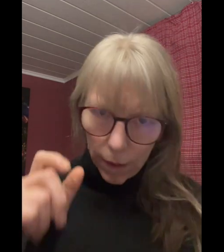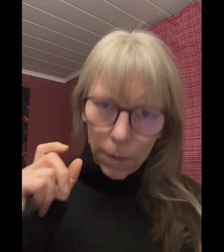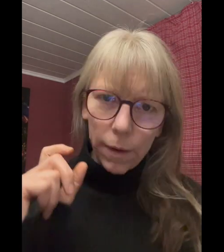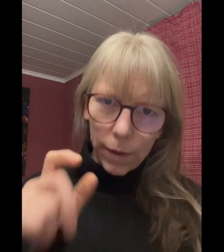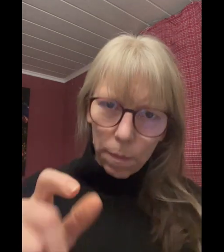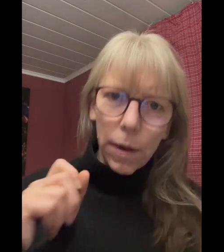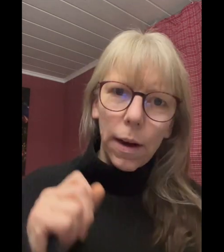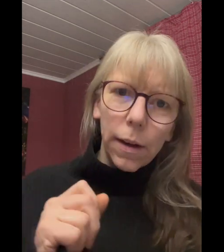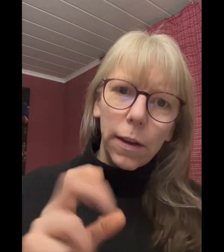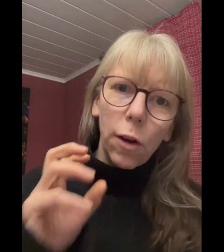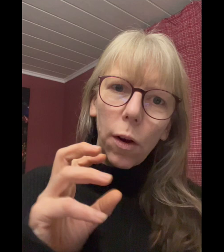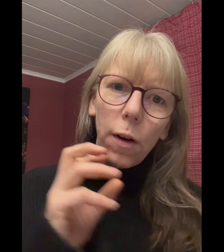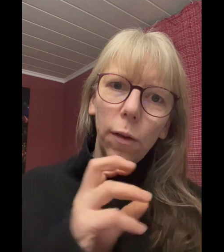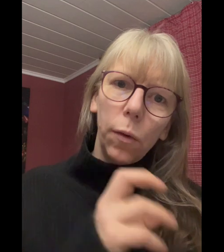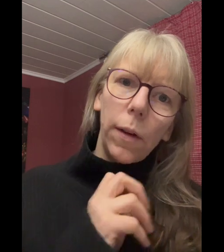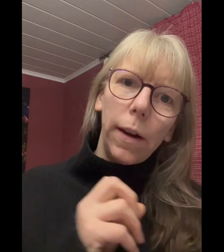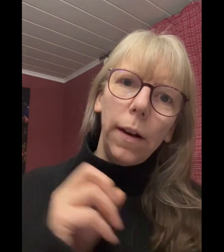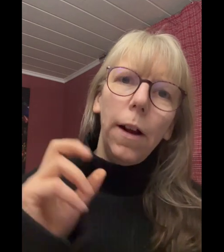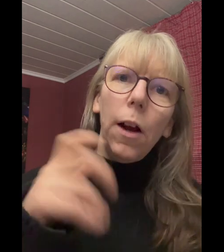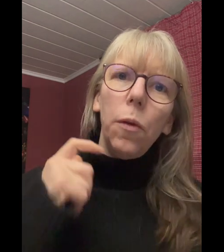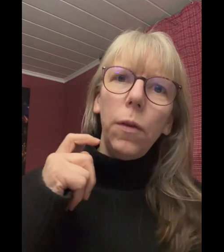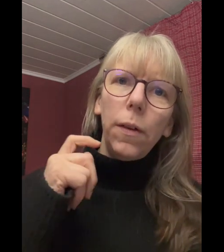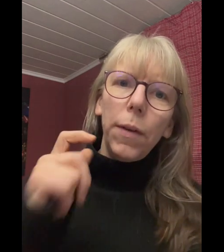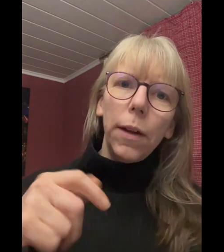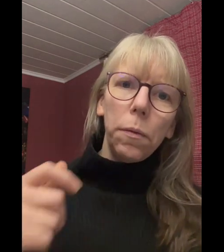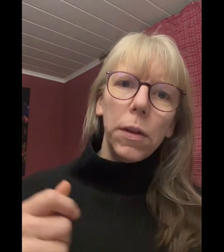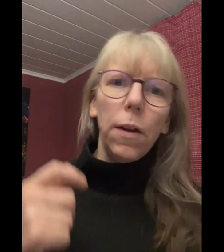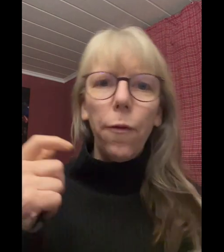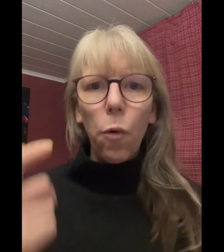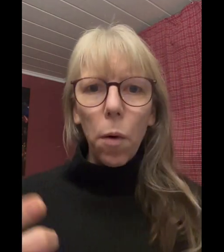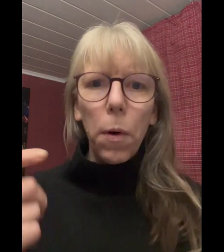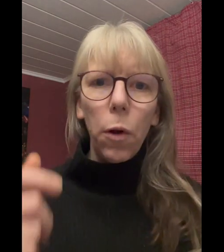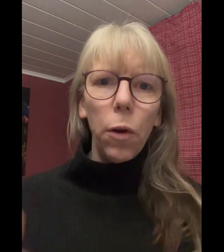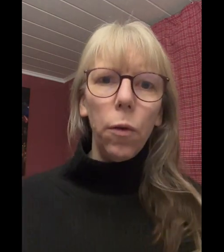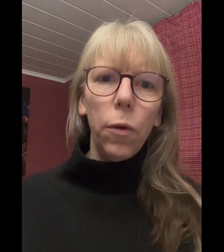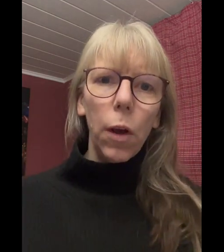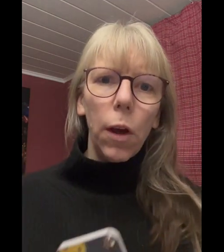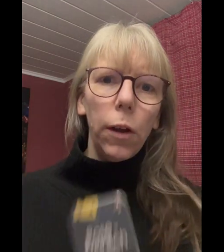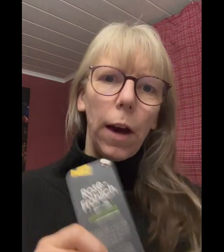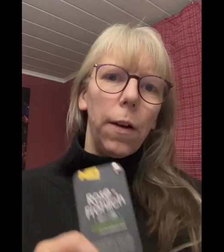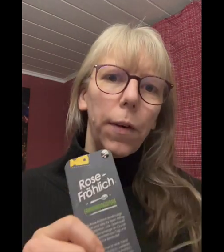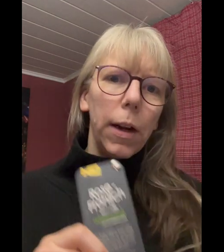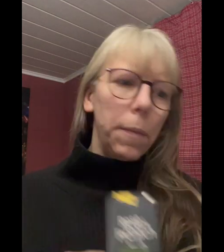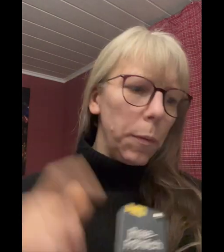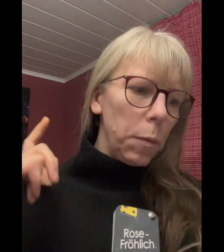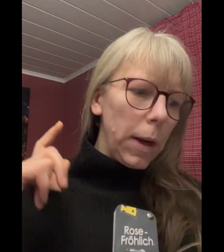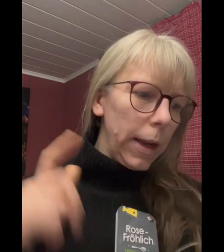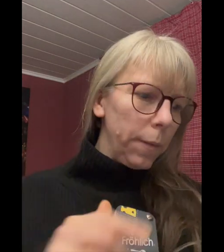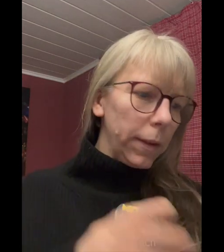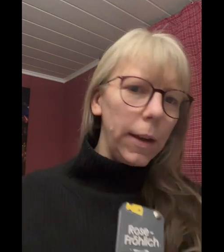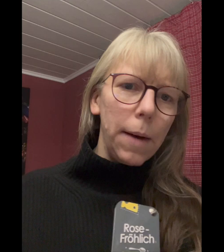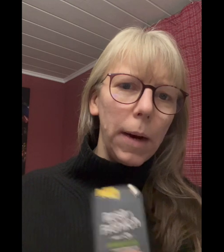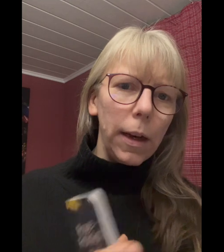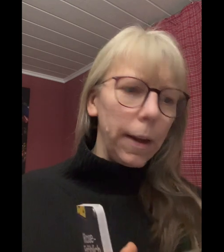aber es gibt Tage, die können so sein und sie will da so ein bisschen vorbeugen und ja, war dann am überlegen, was sie da machen kann.